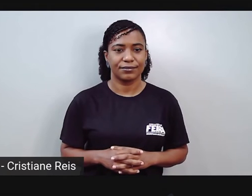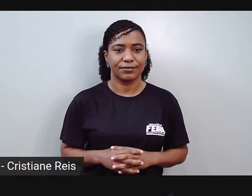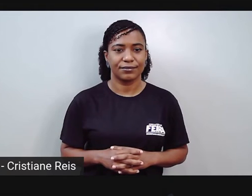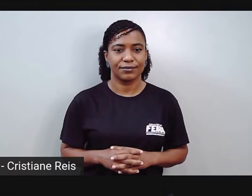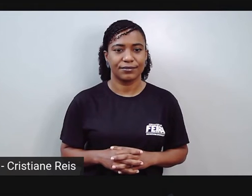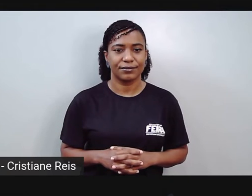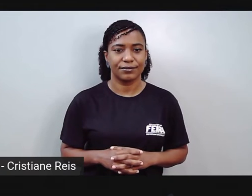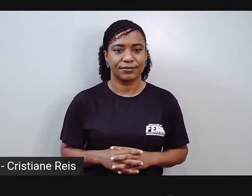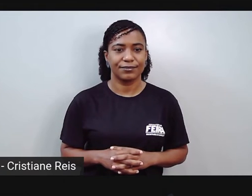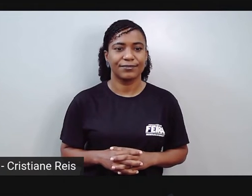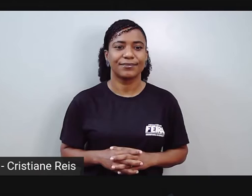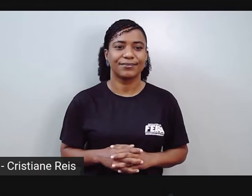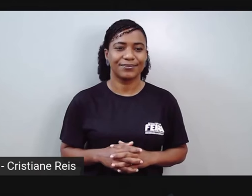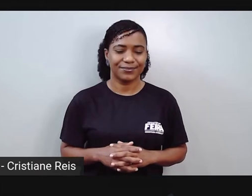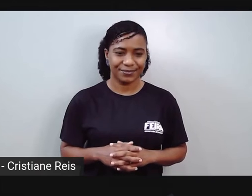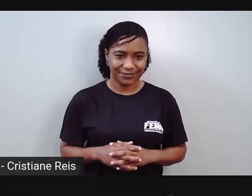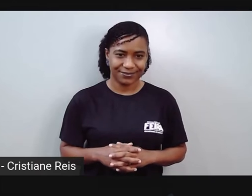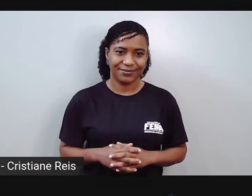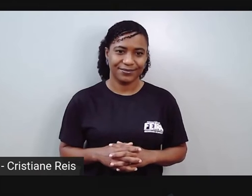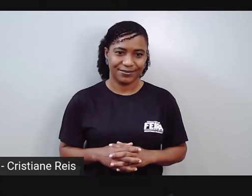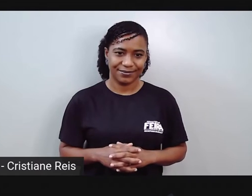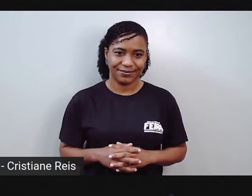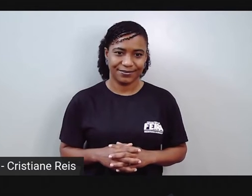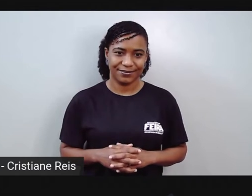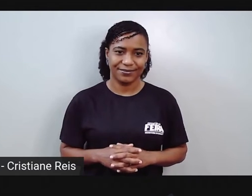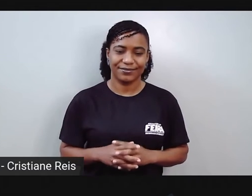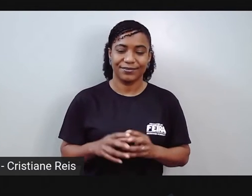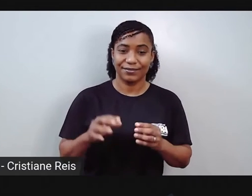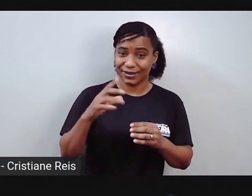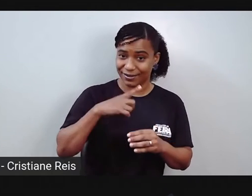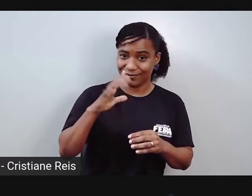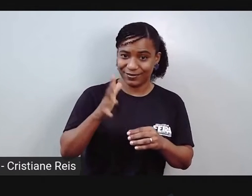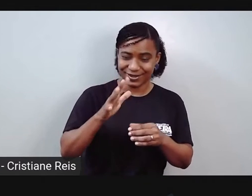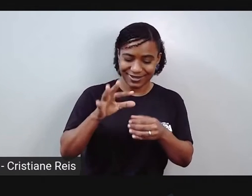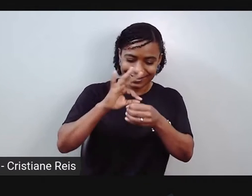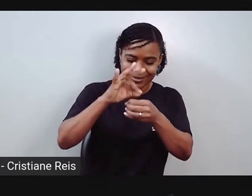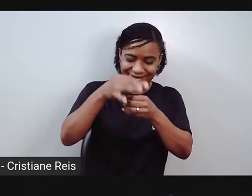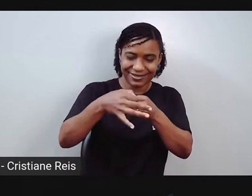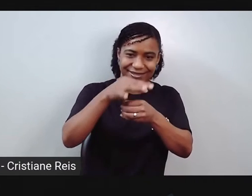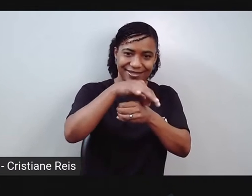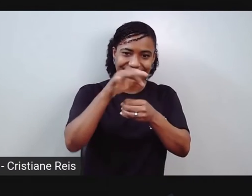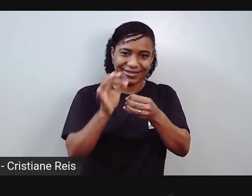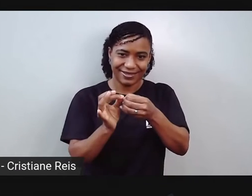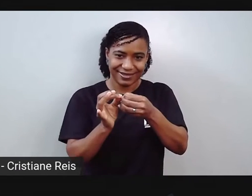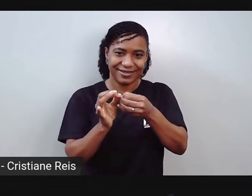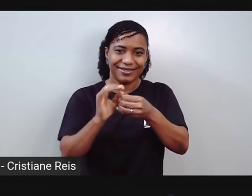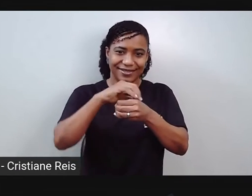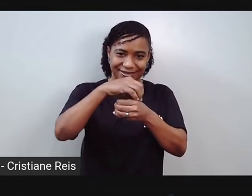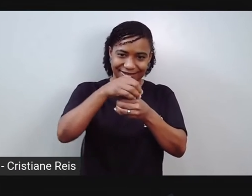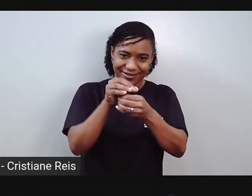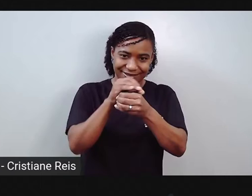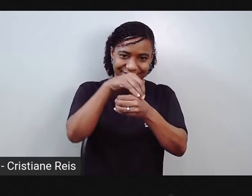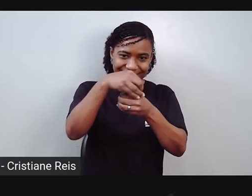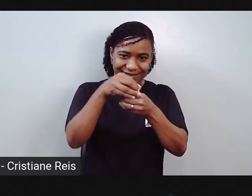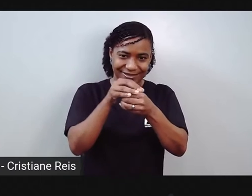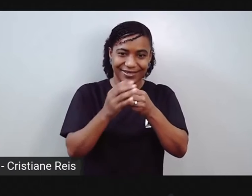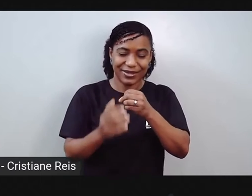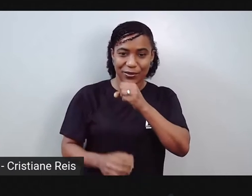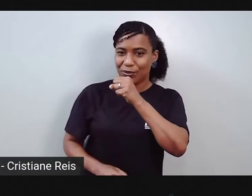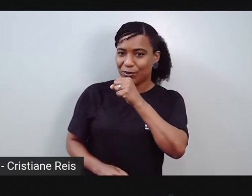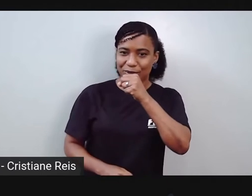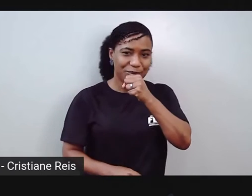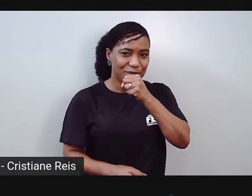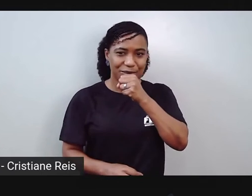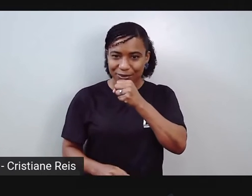Isso. Depois de colocar essa parte de cima do microfone, nós